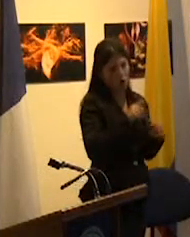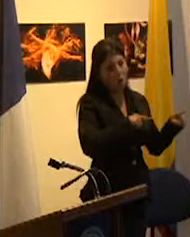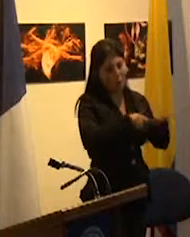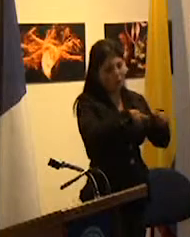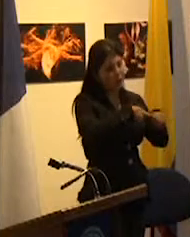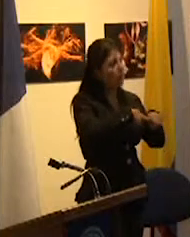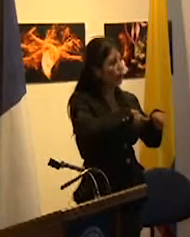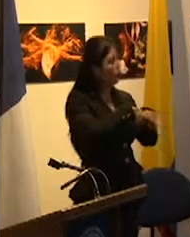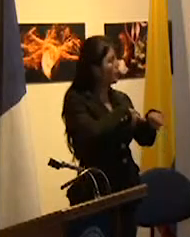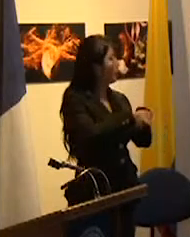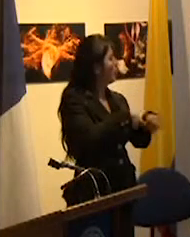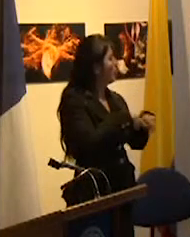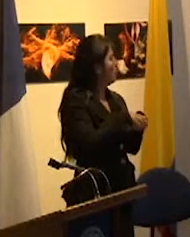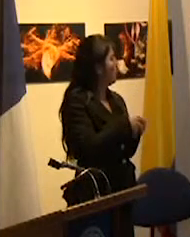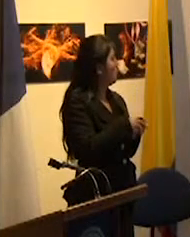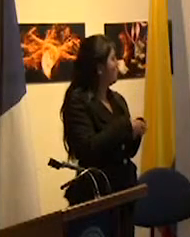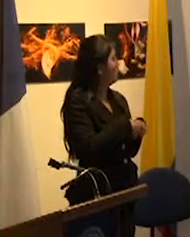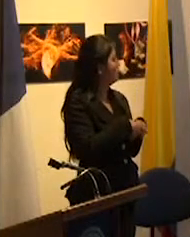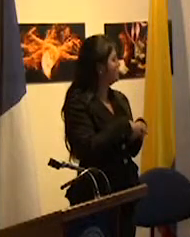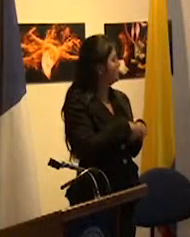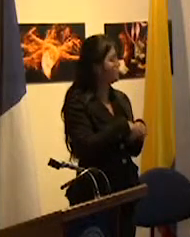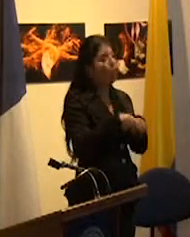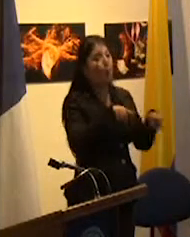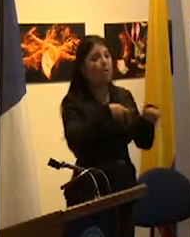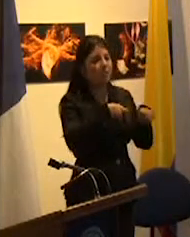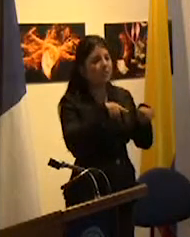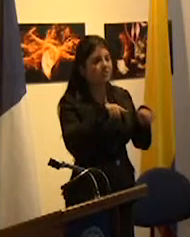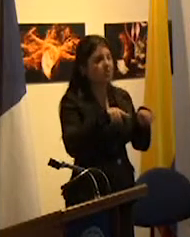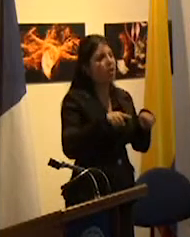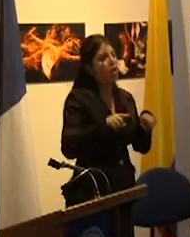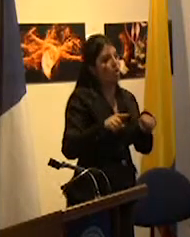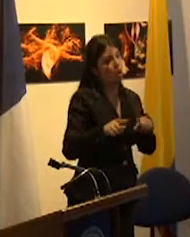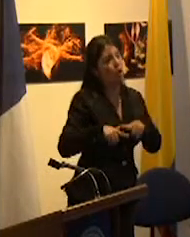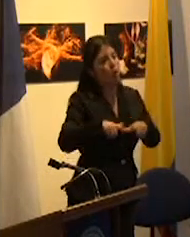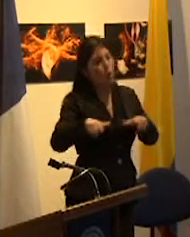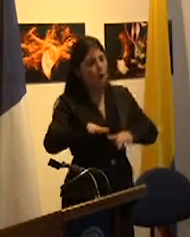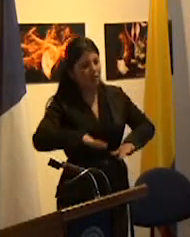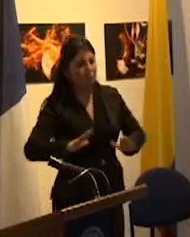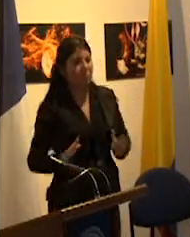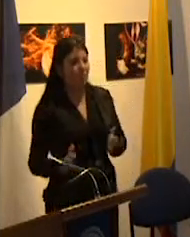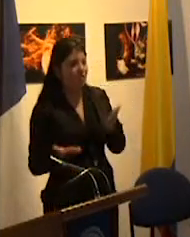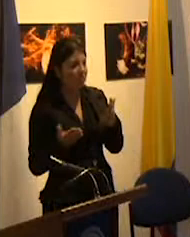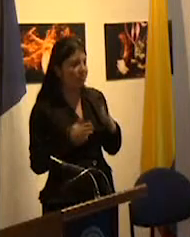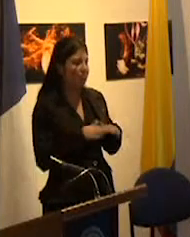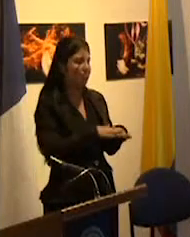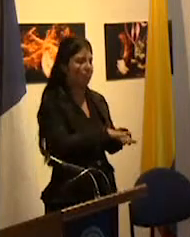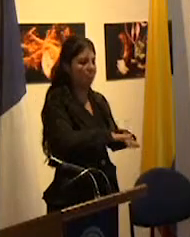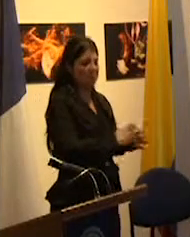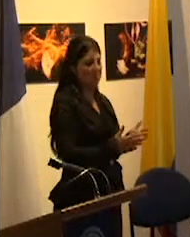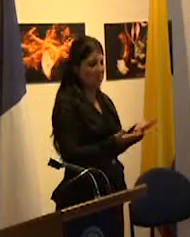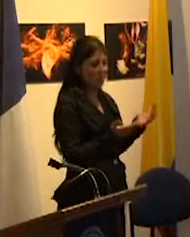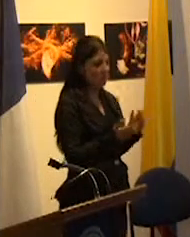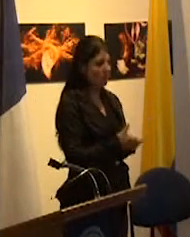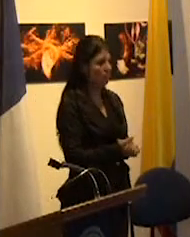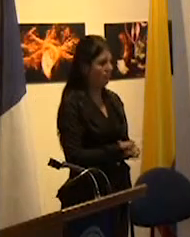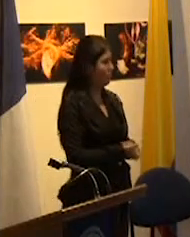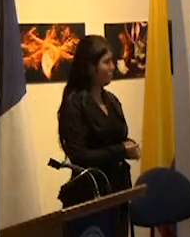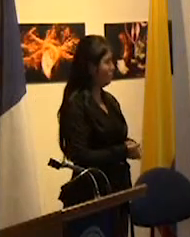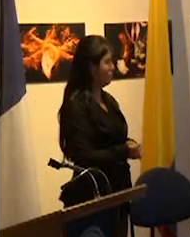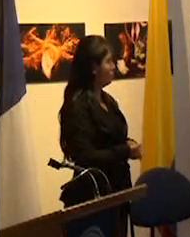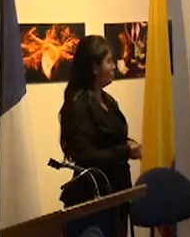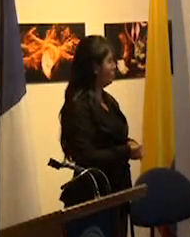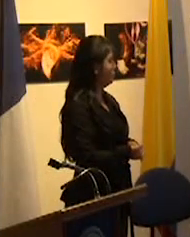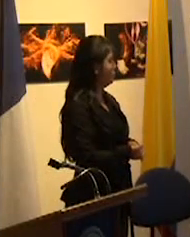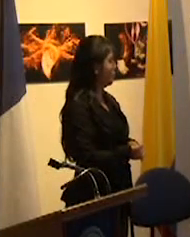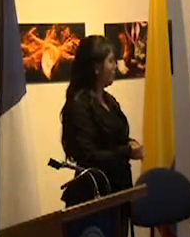credenciales que habiliten los mejores lugares en la estructura socio-ocupacional en este